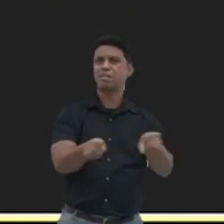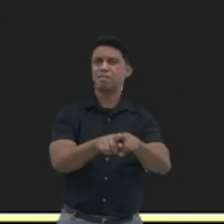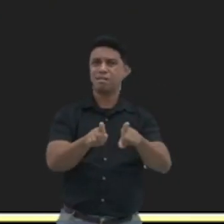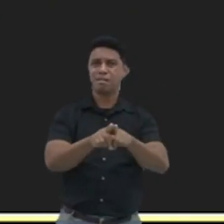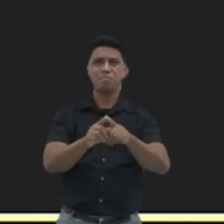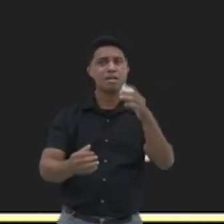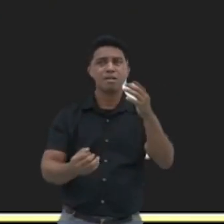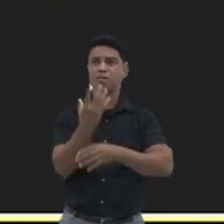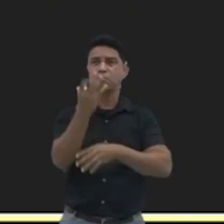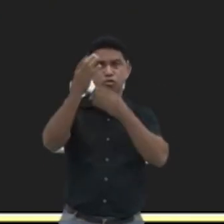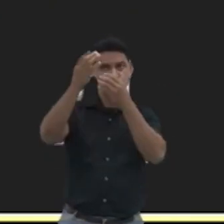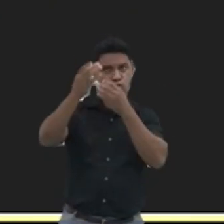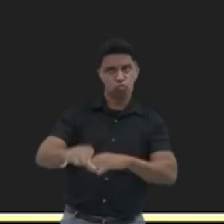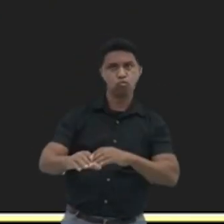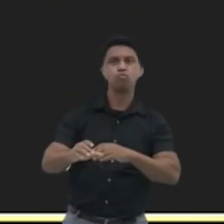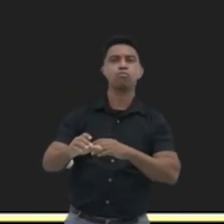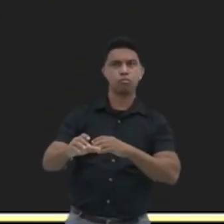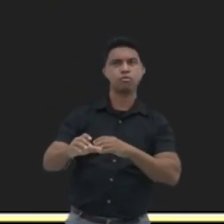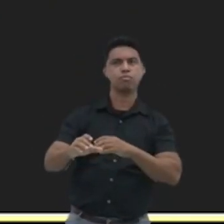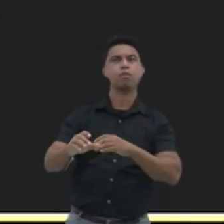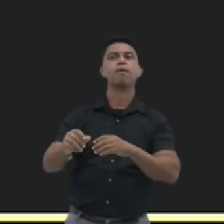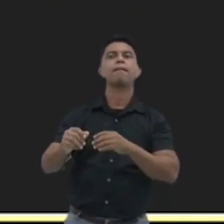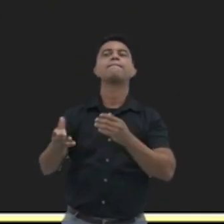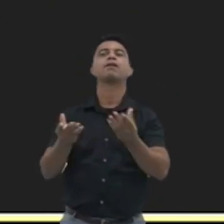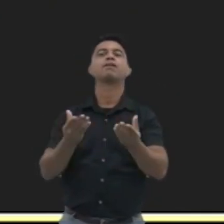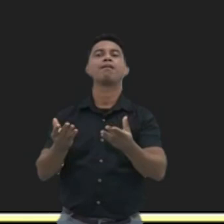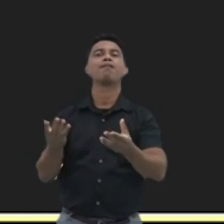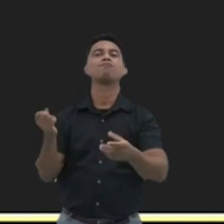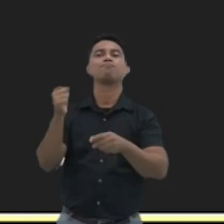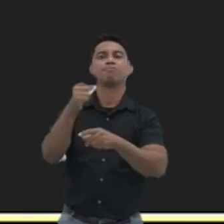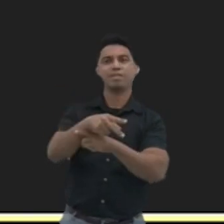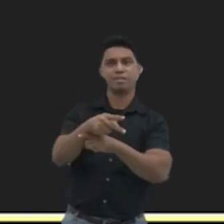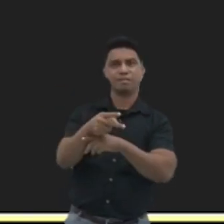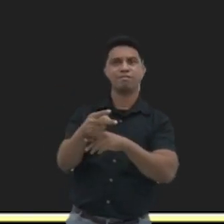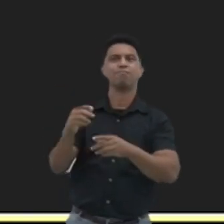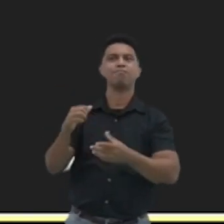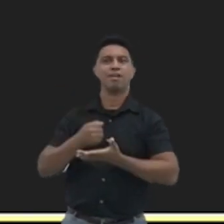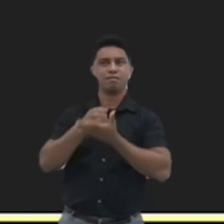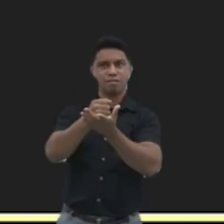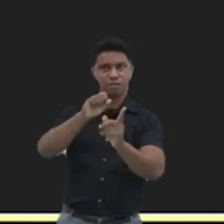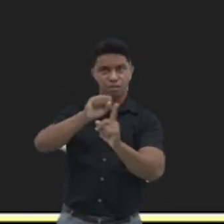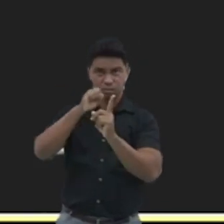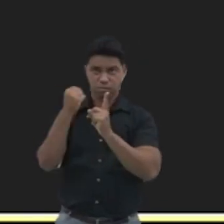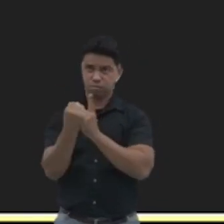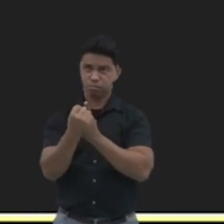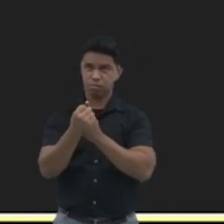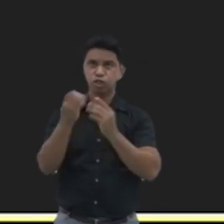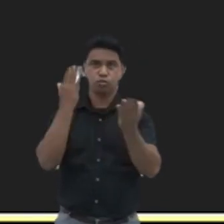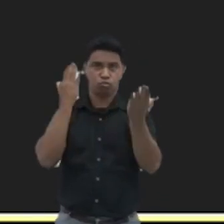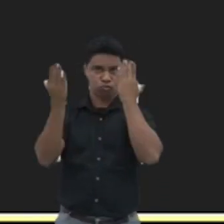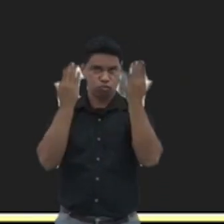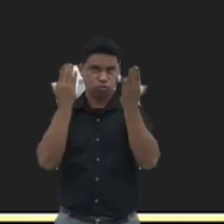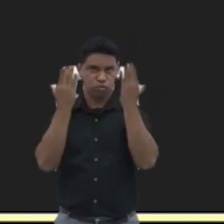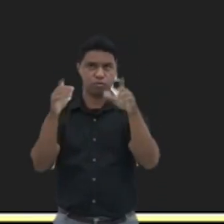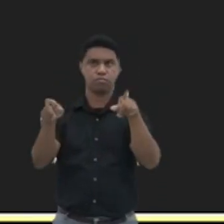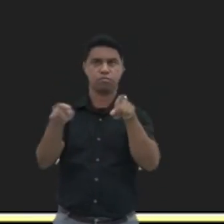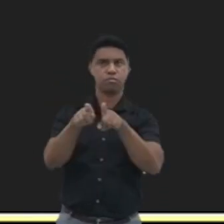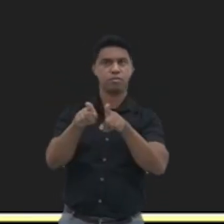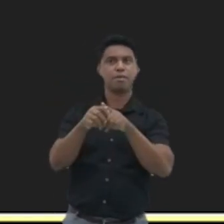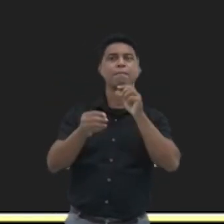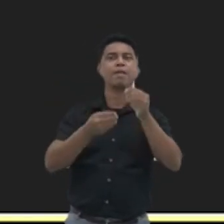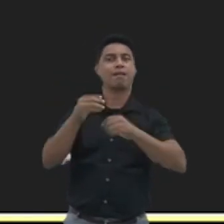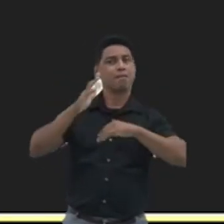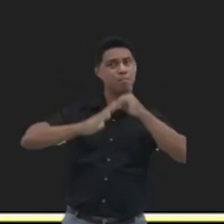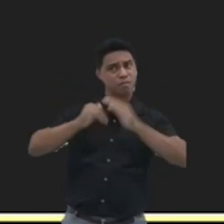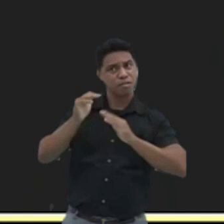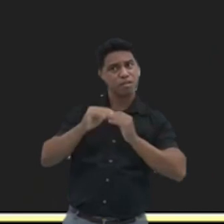contratação de psicólogas e assistentes sociais preparadas para atender essas mulheres. E dentro das instituições policiais,